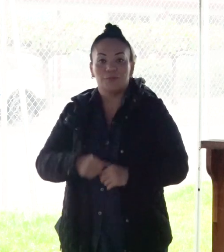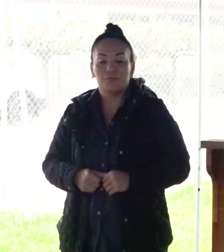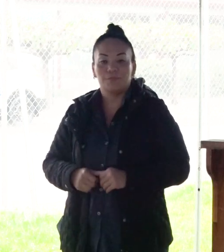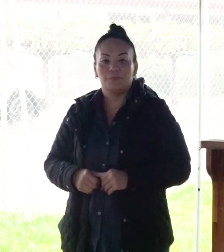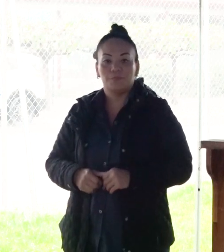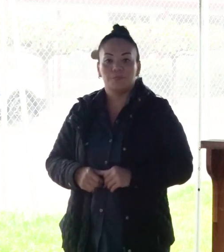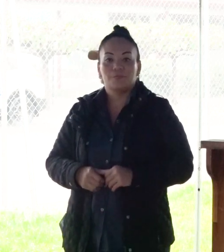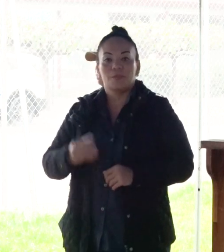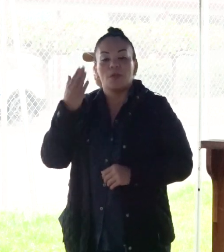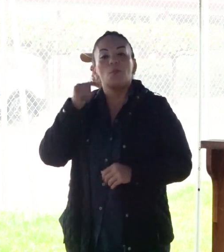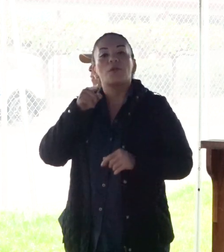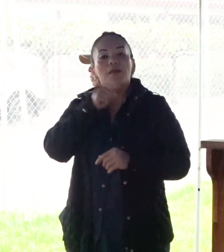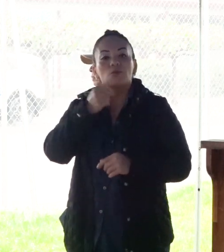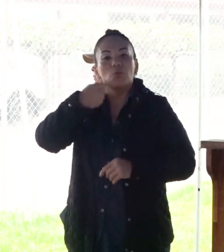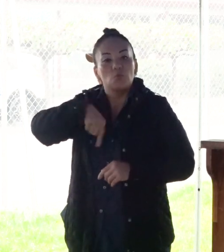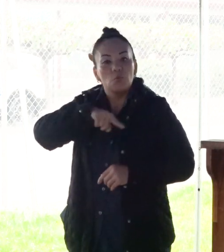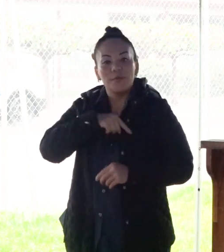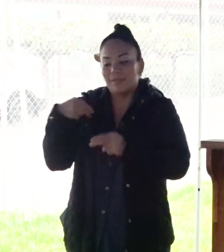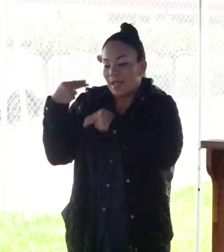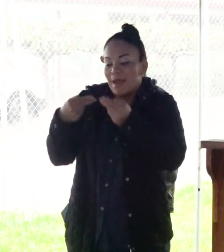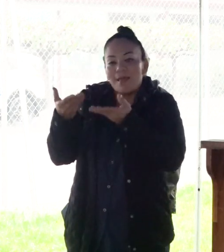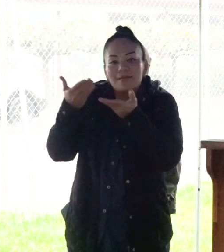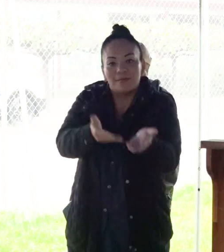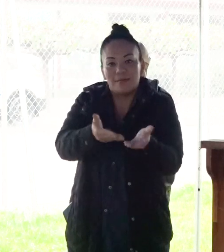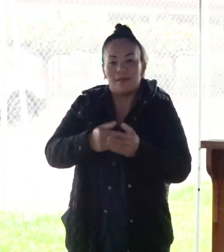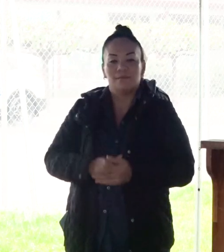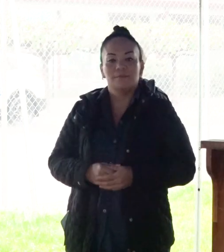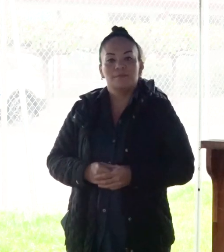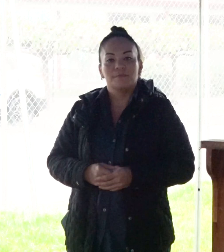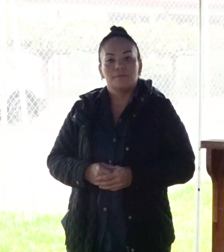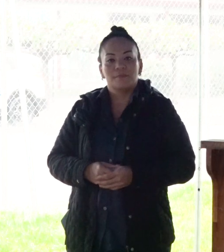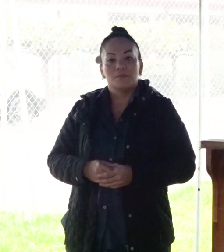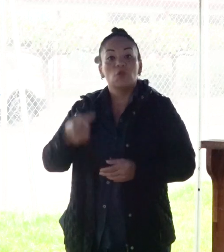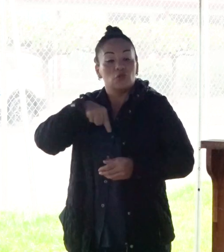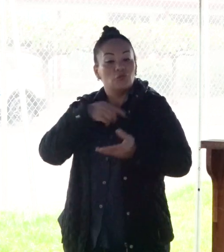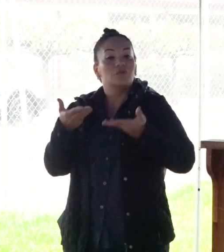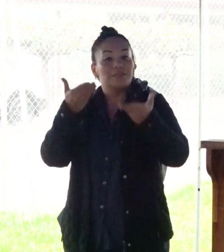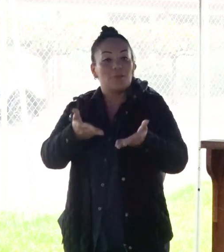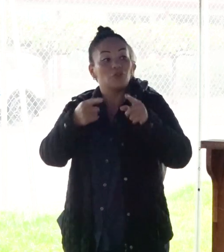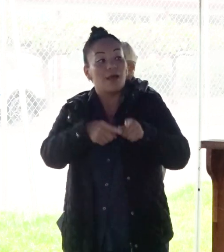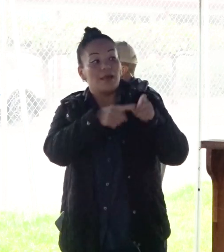Porque es nuestra herencia lo que les dejemos a ellos.